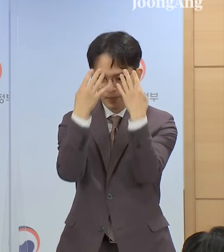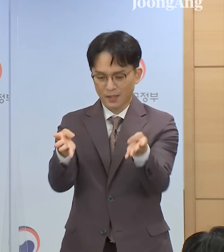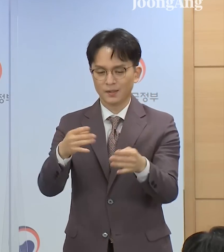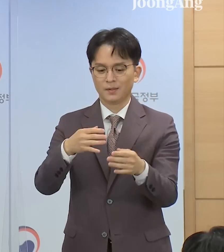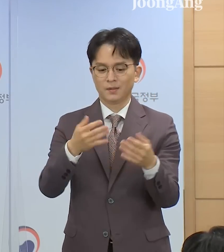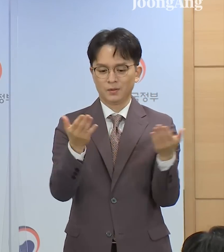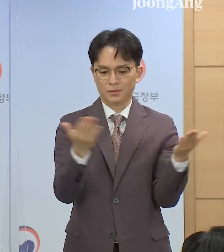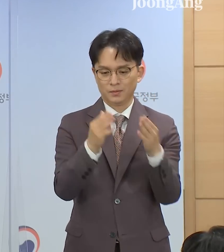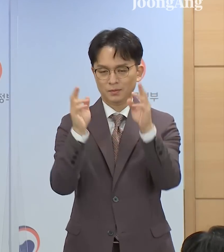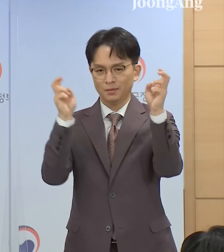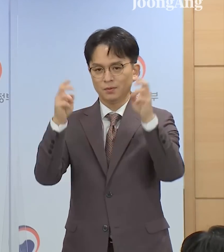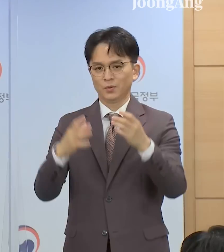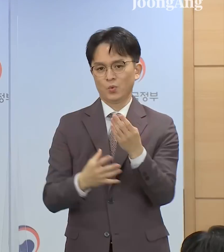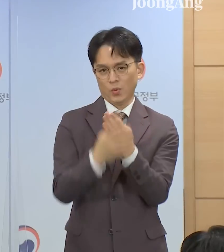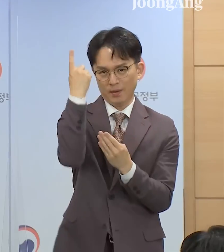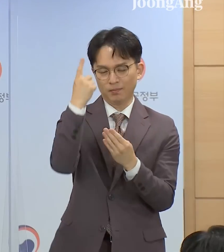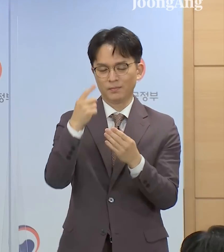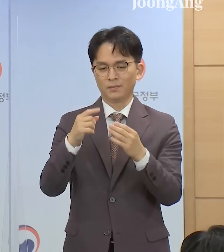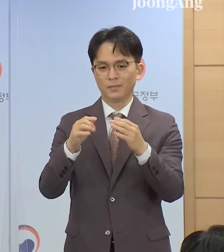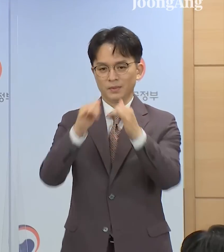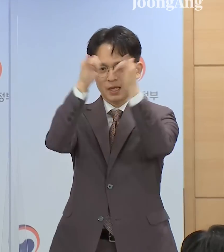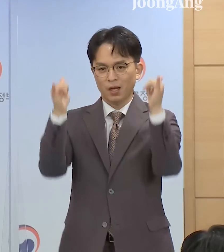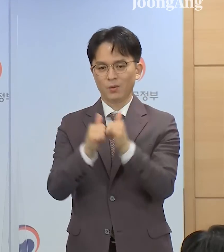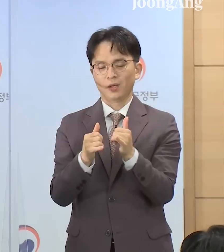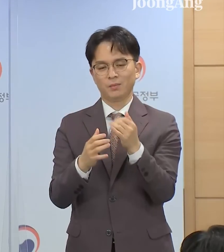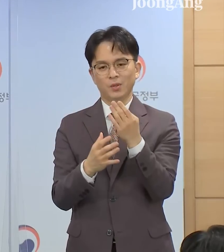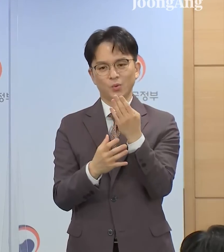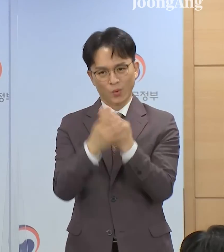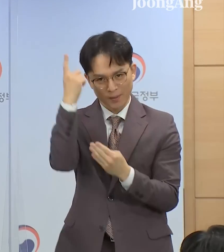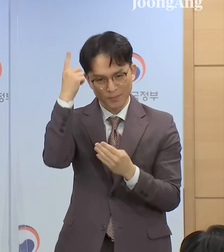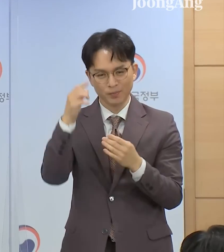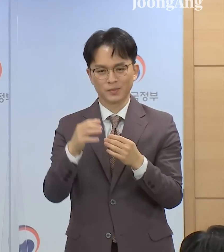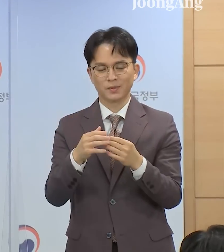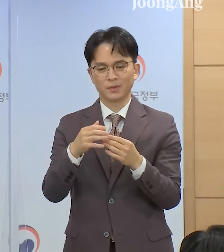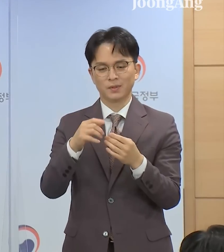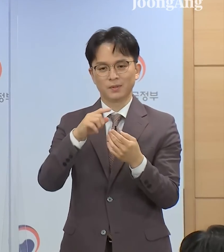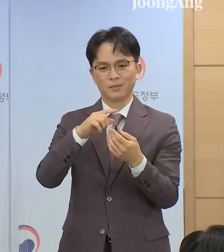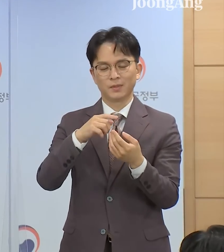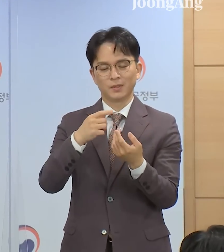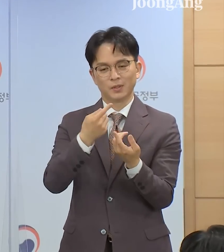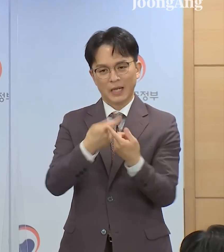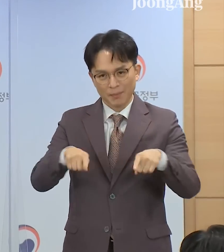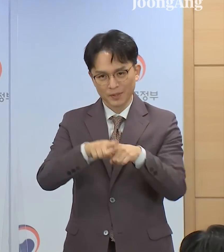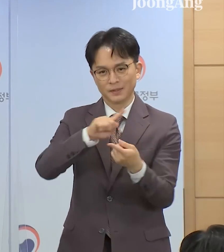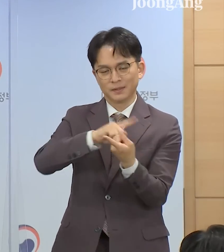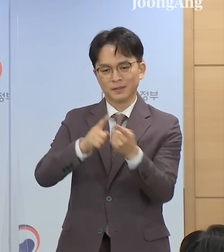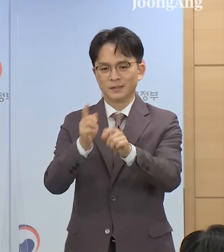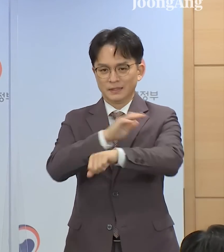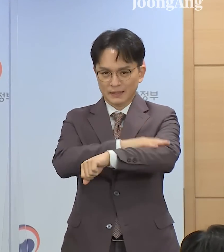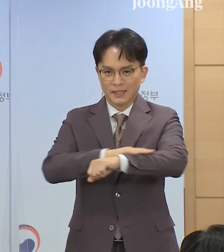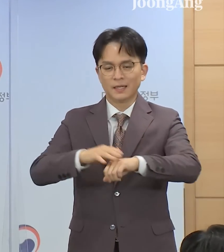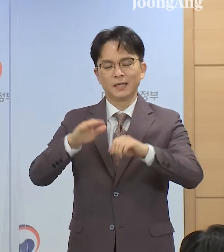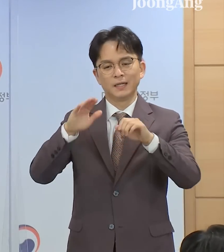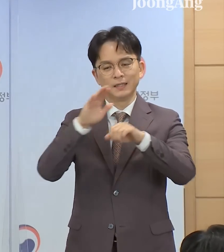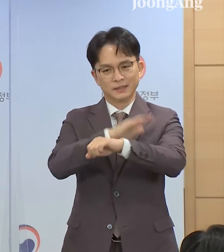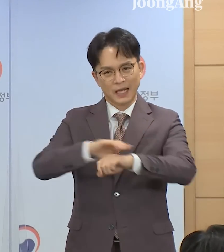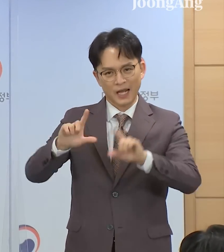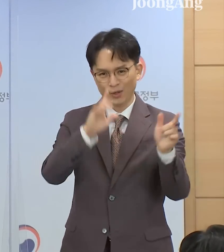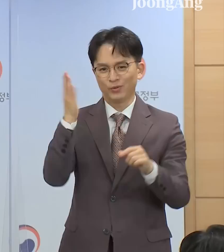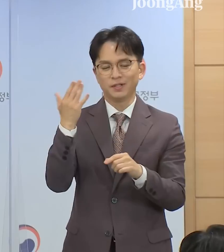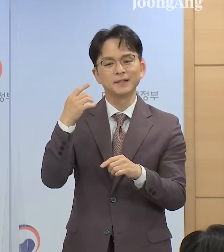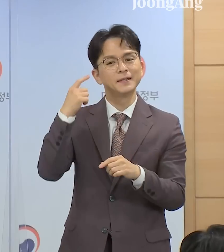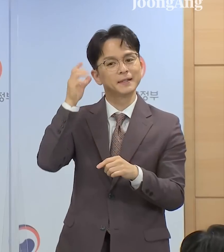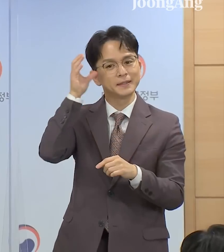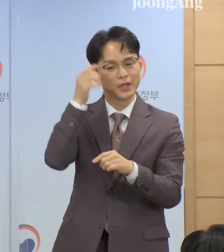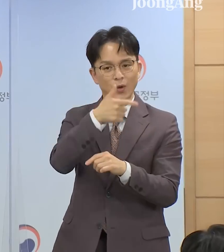화해와 상생을 도모하고자 한 것입니다. 끝으로 각종 행정제재 감면을 통해서 내수 고용에서